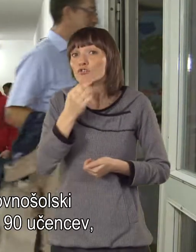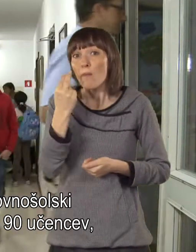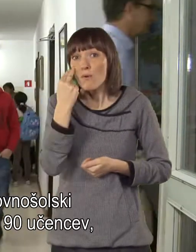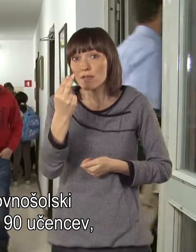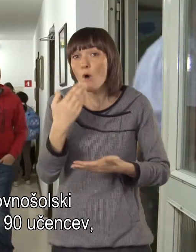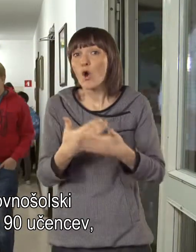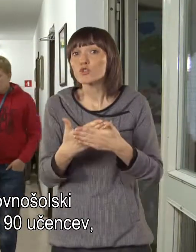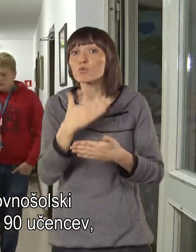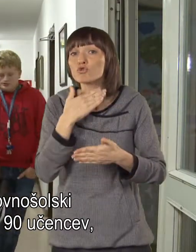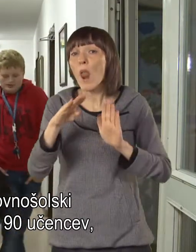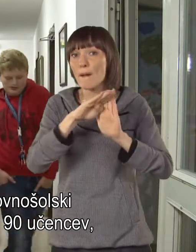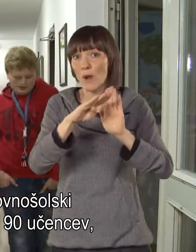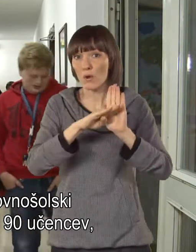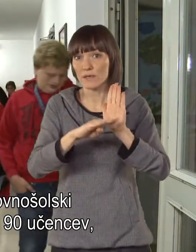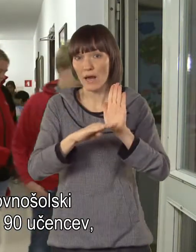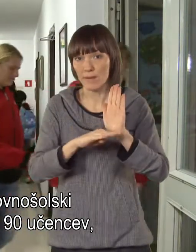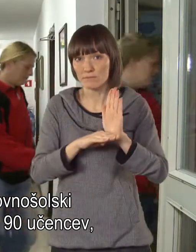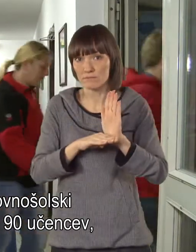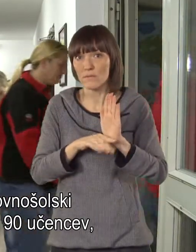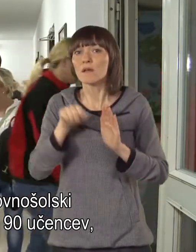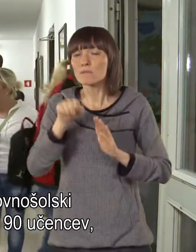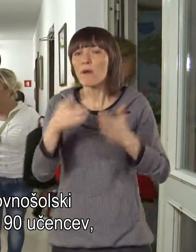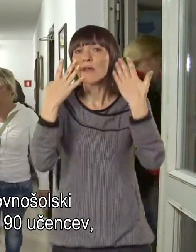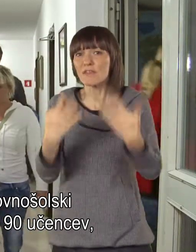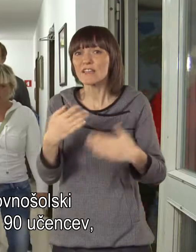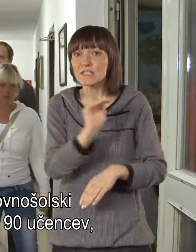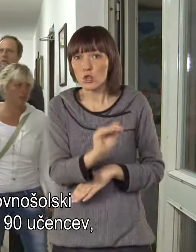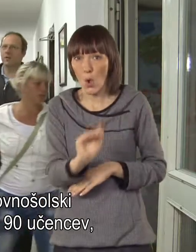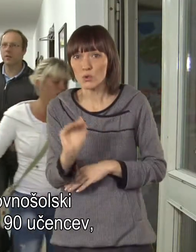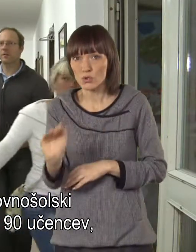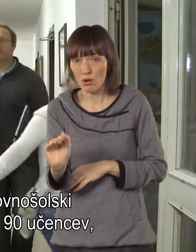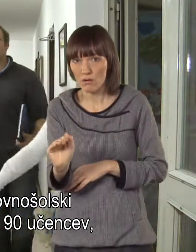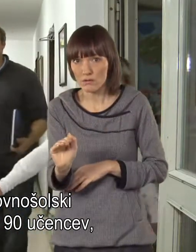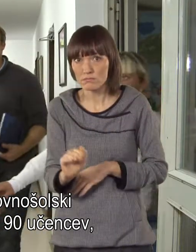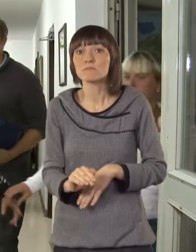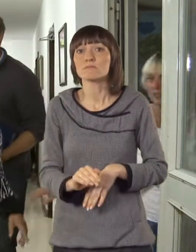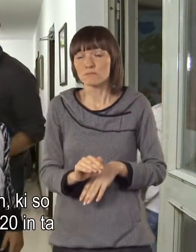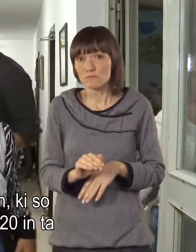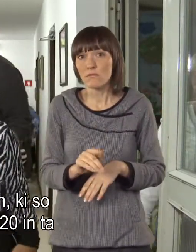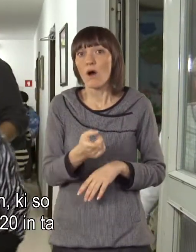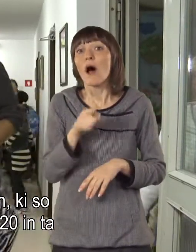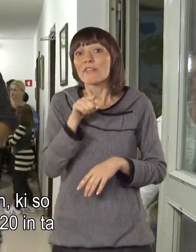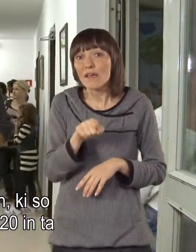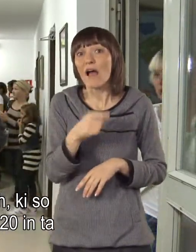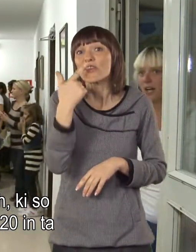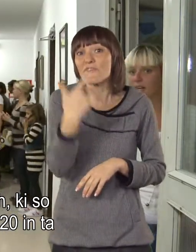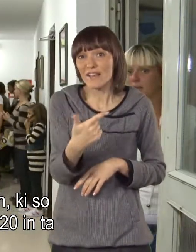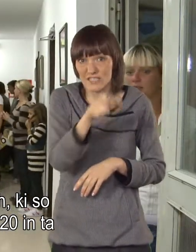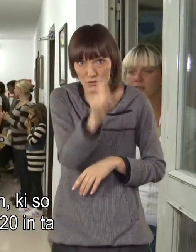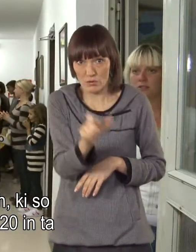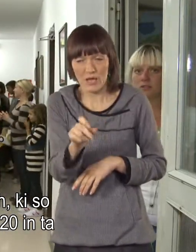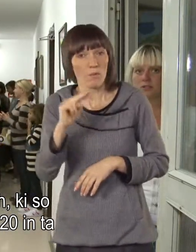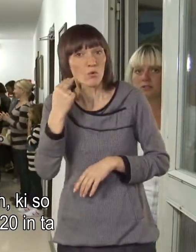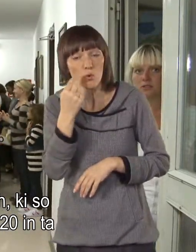Če pogleda v osnovno šolski program, tam je dobrih 90 očencev, od tega je takšnih, ki so gluhi na